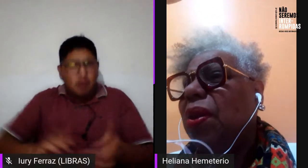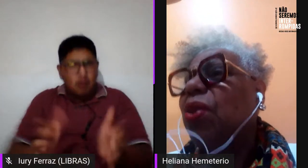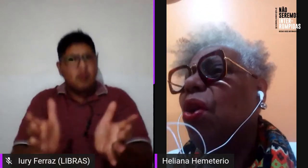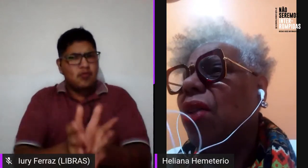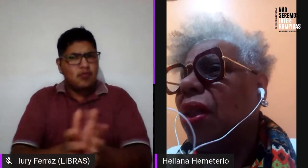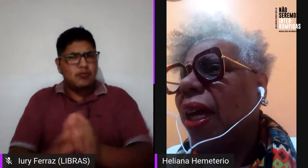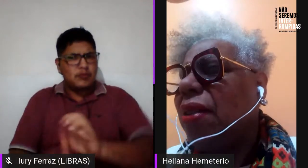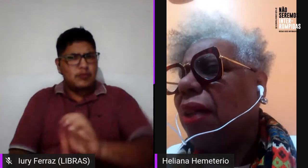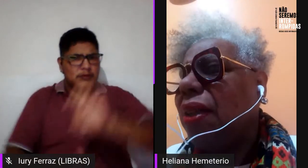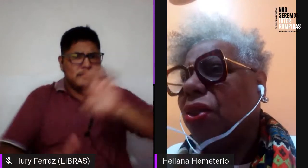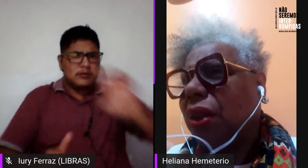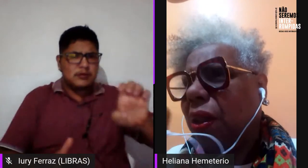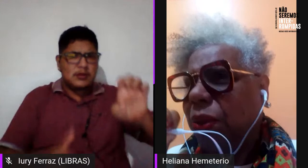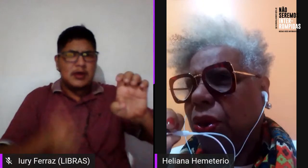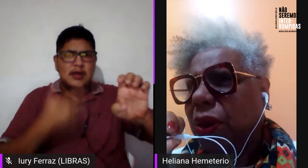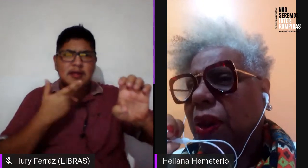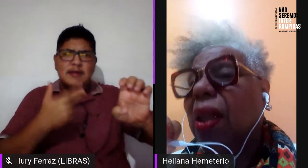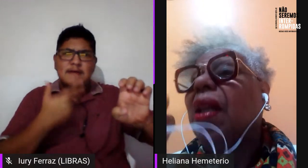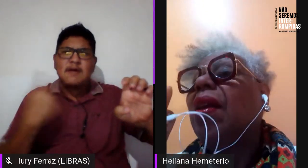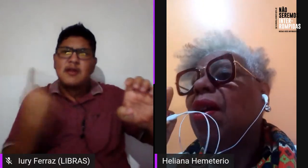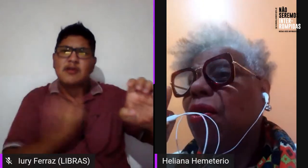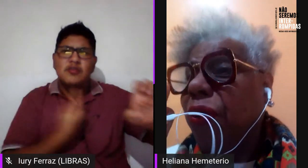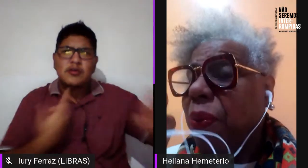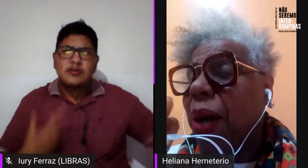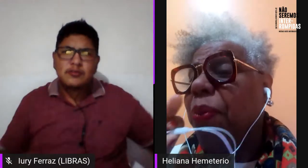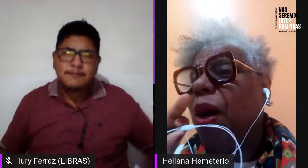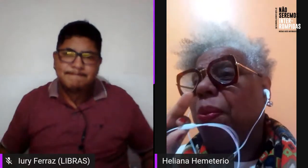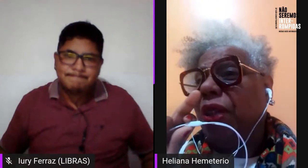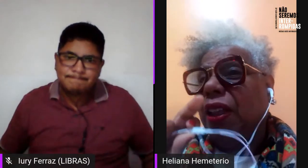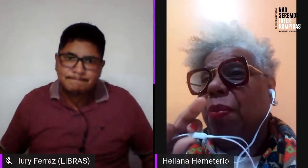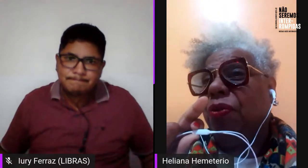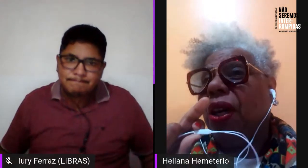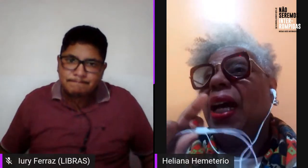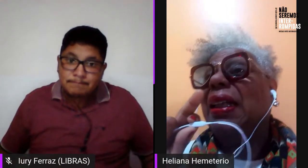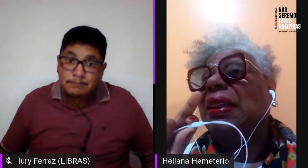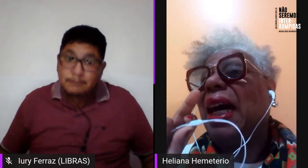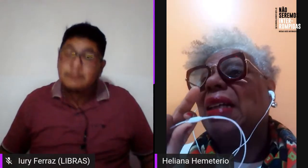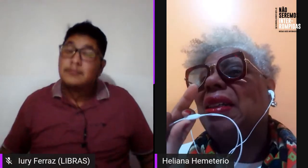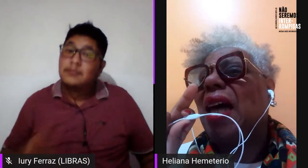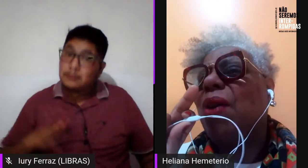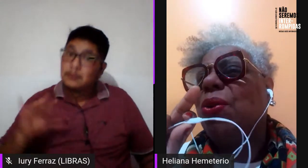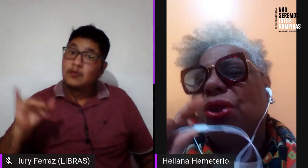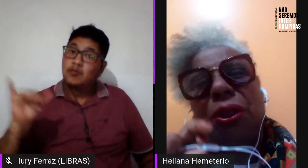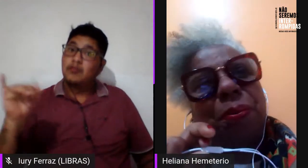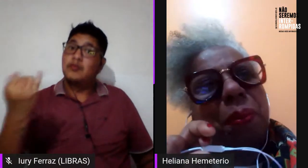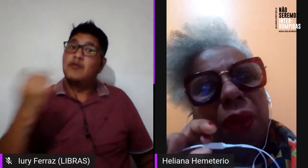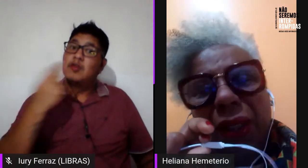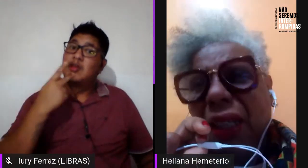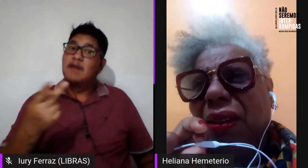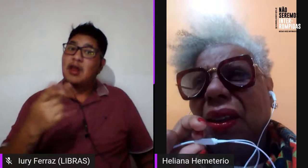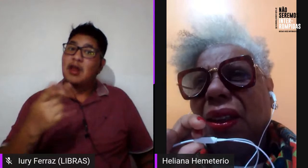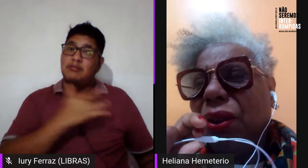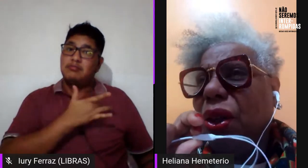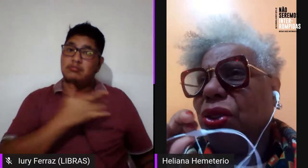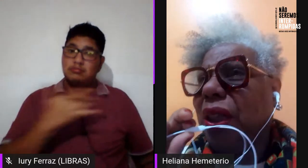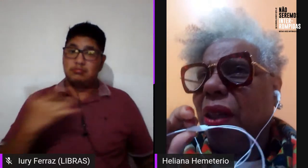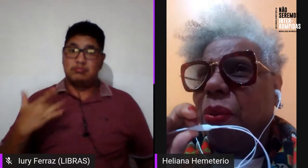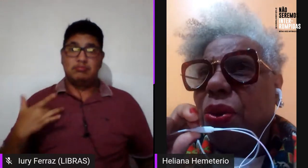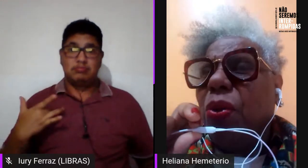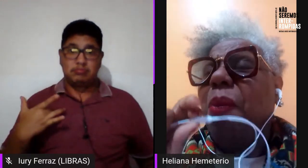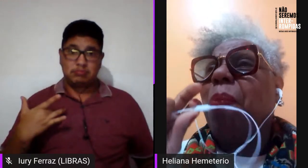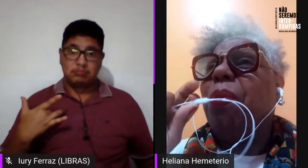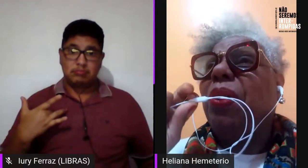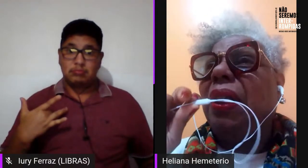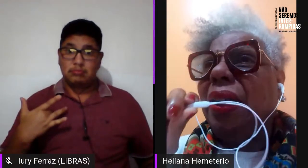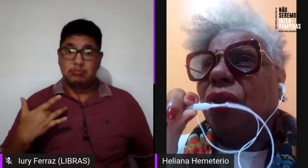gênero, nós lésbicas estamos? Vou aproveitar para falar da saúde, nós